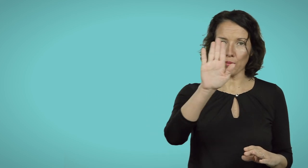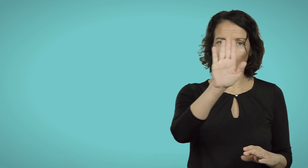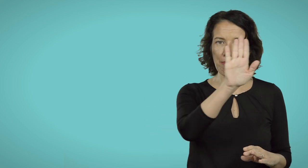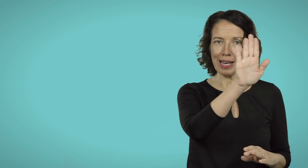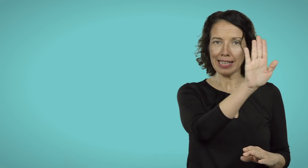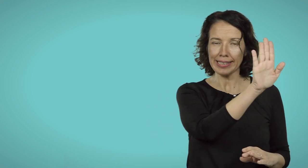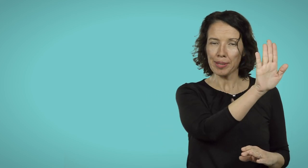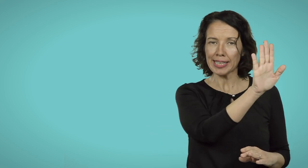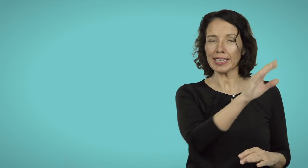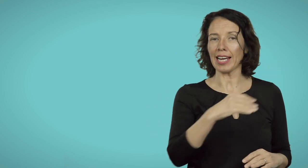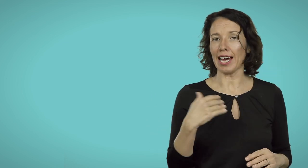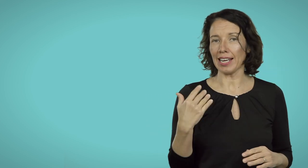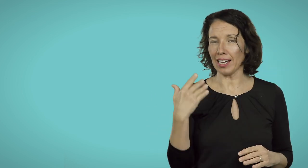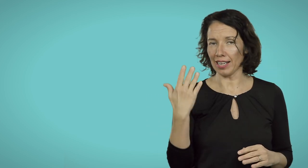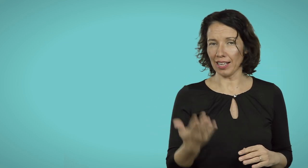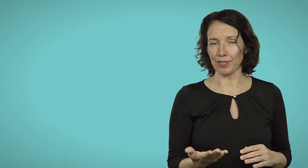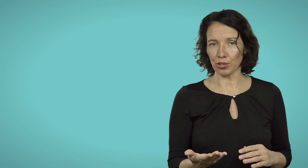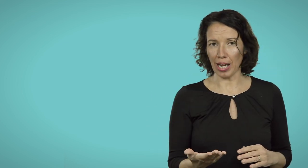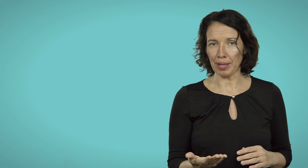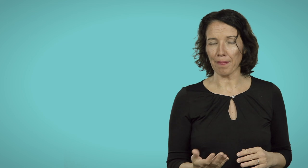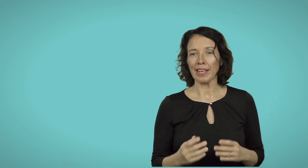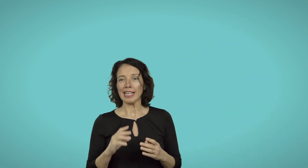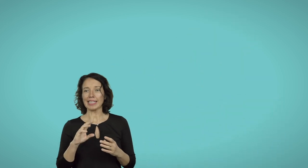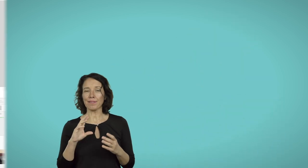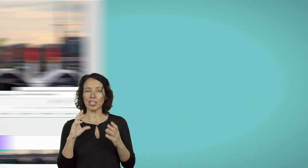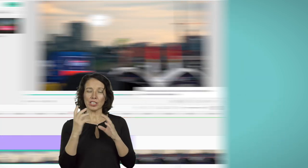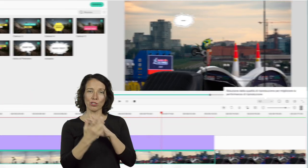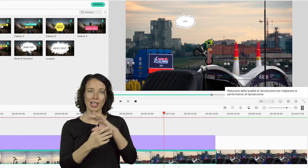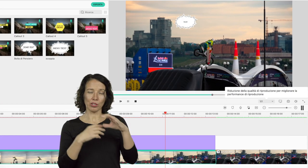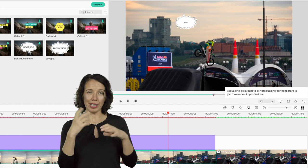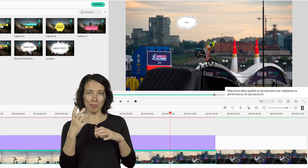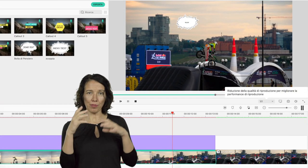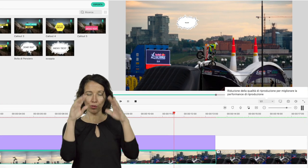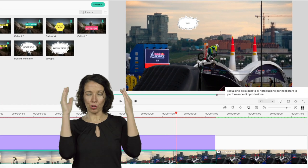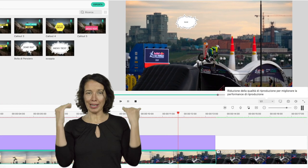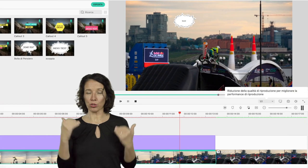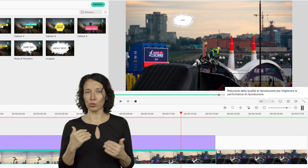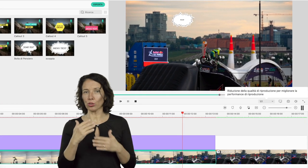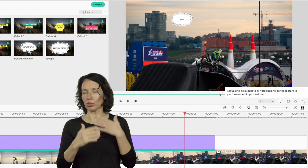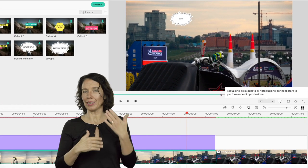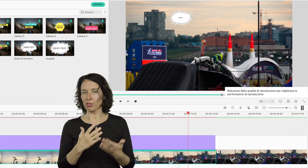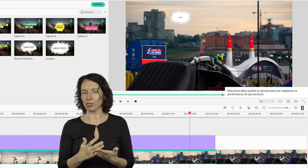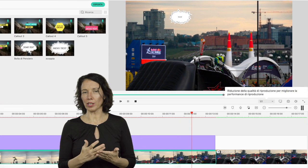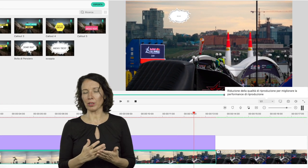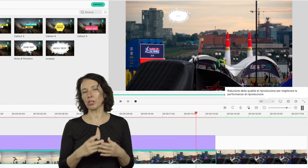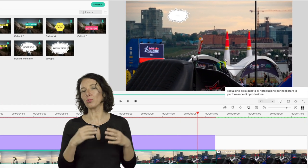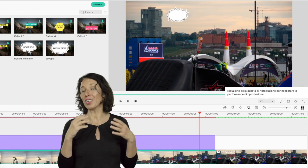muove parallelamente alla videocamera. Se invece il soggetto cambia forma e contorno nel corso dell'inquadratura non